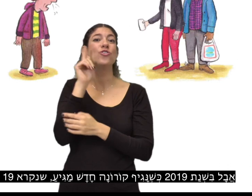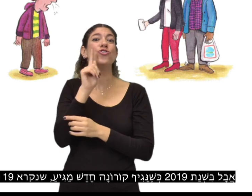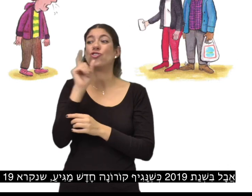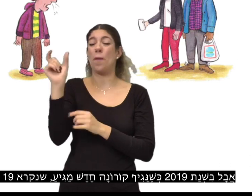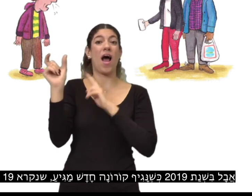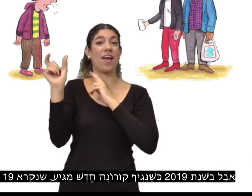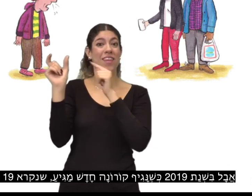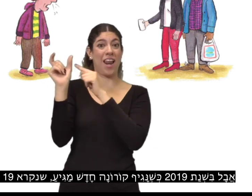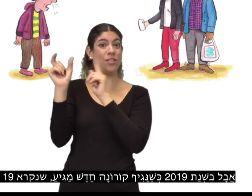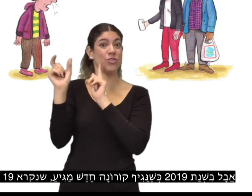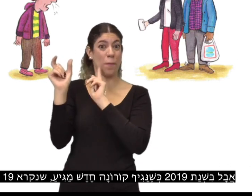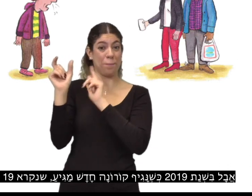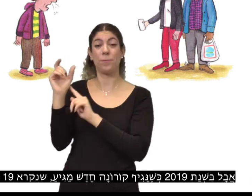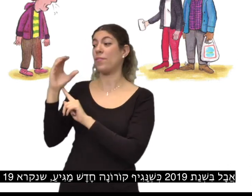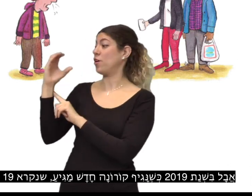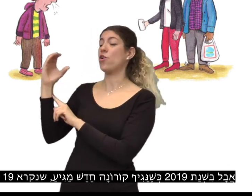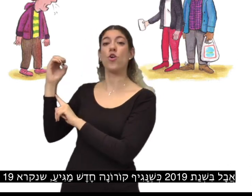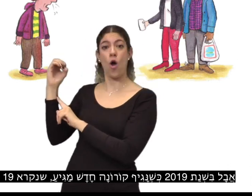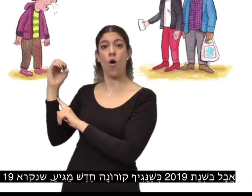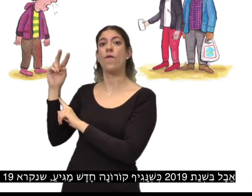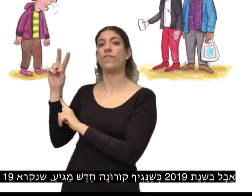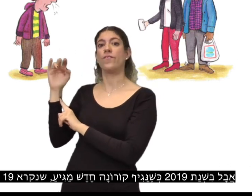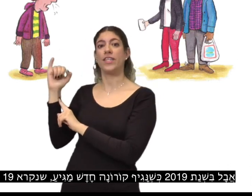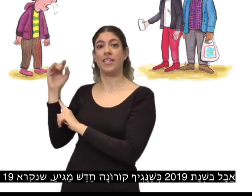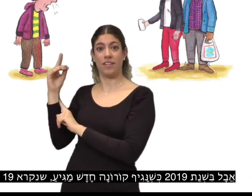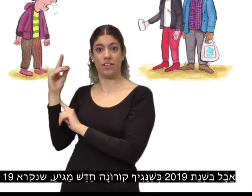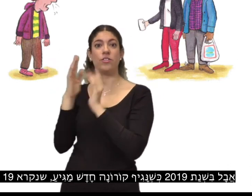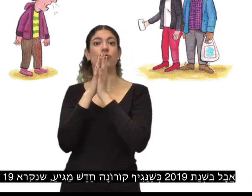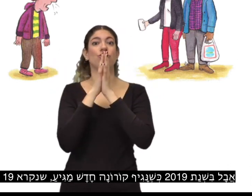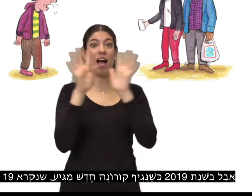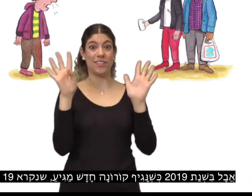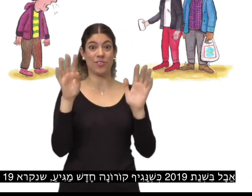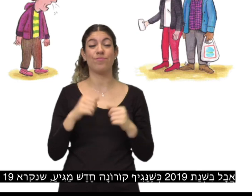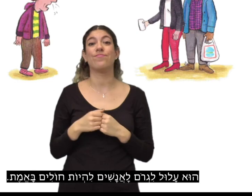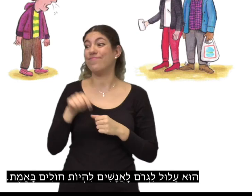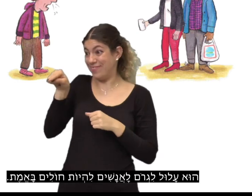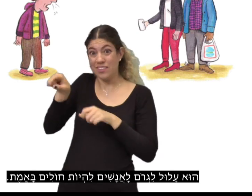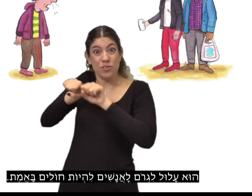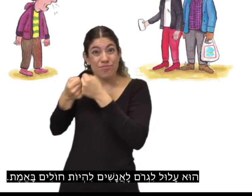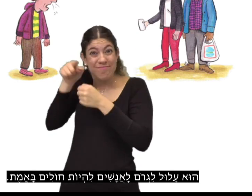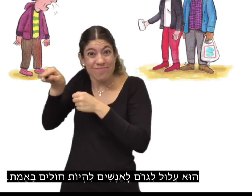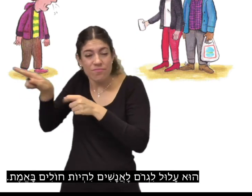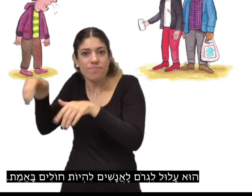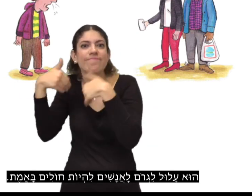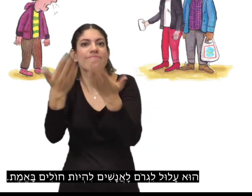שנקרא קוביד-19, הוא